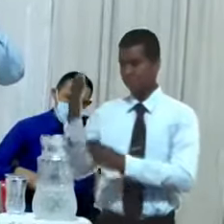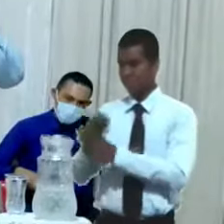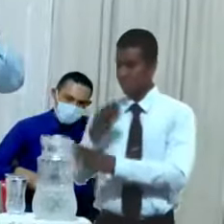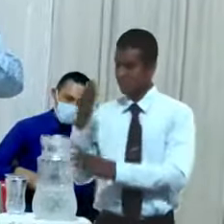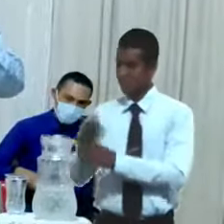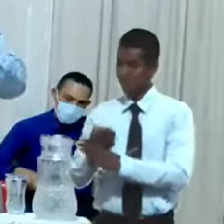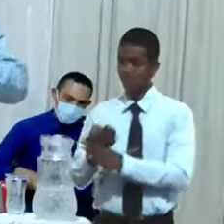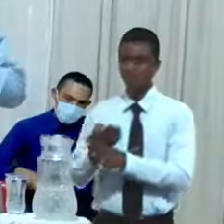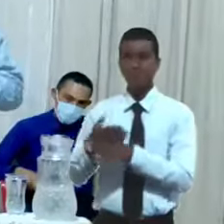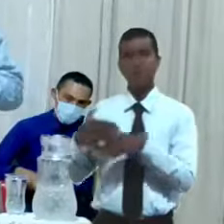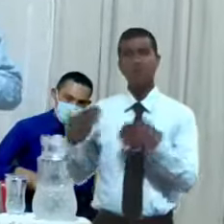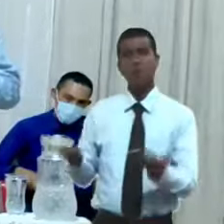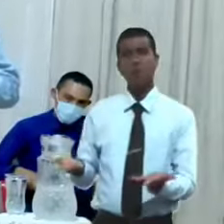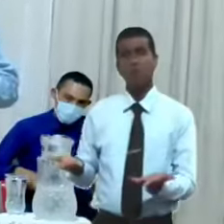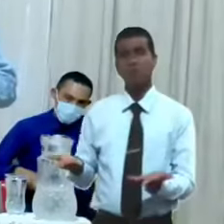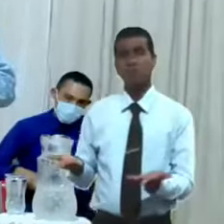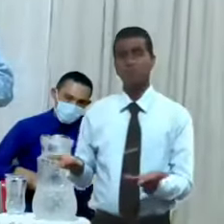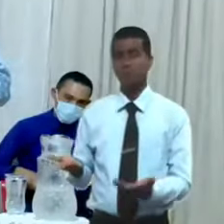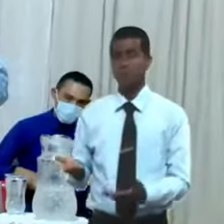arrogancia.